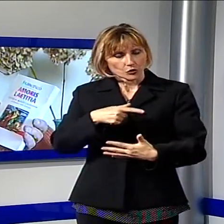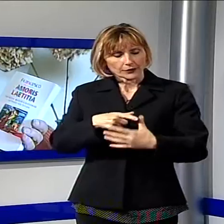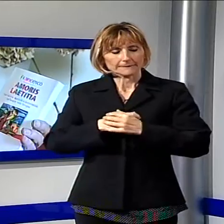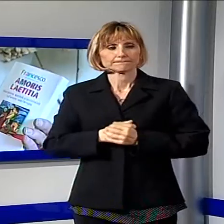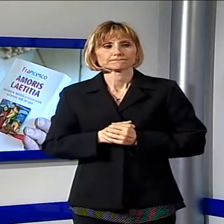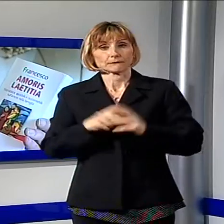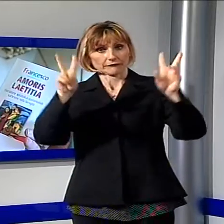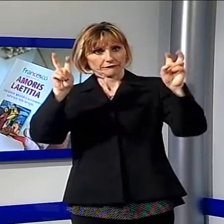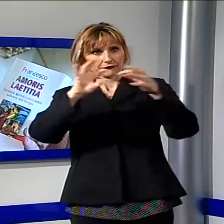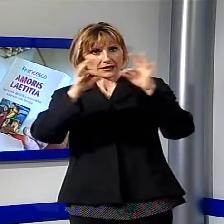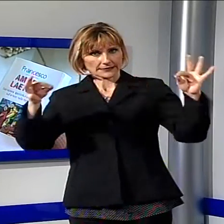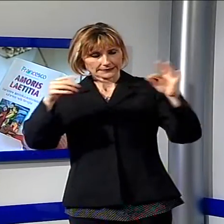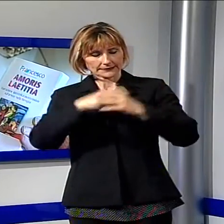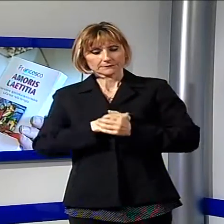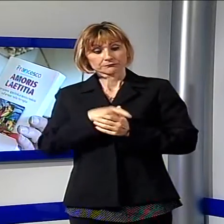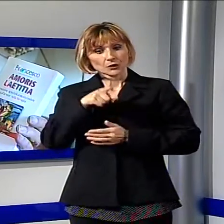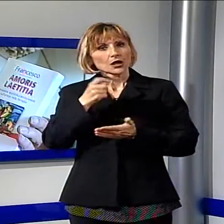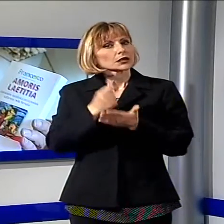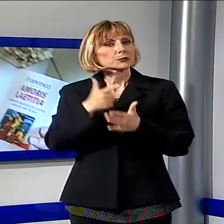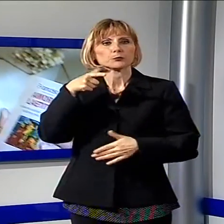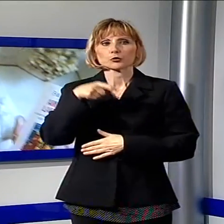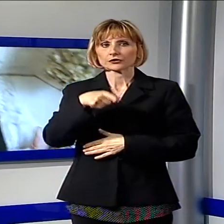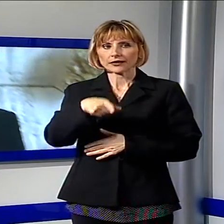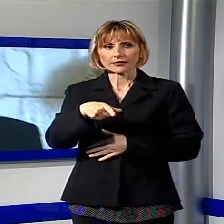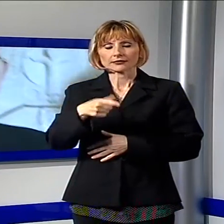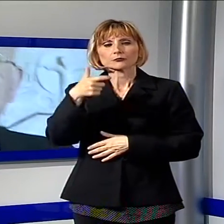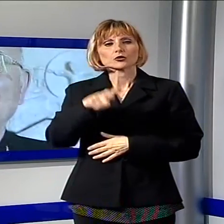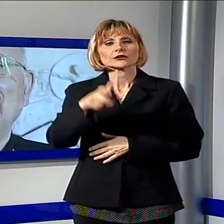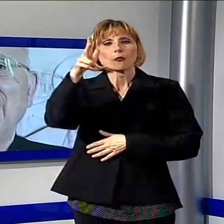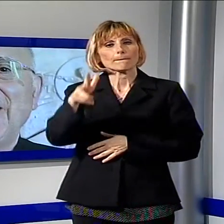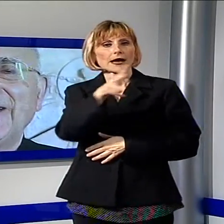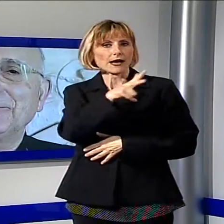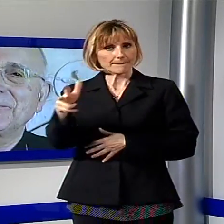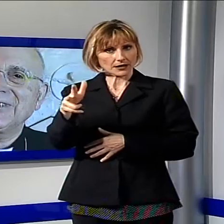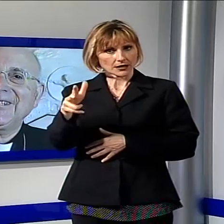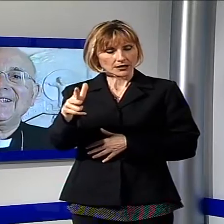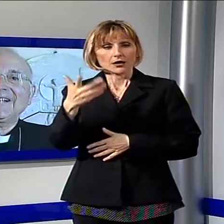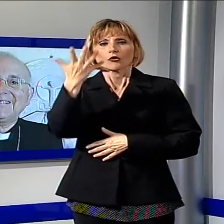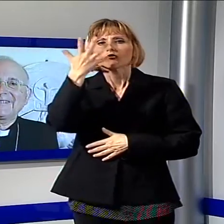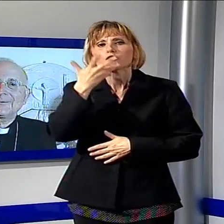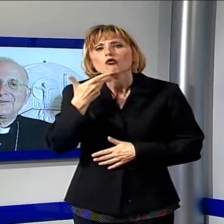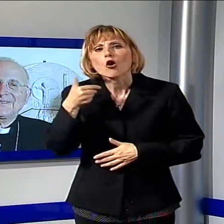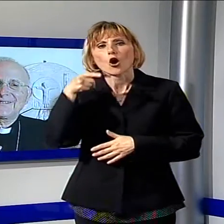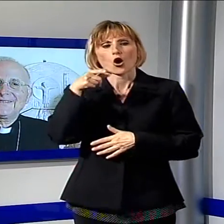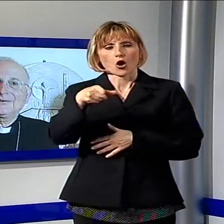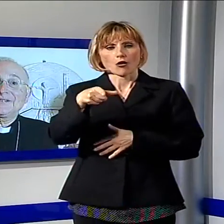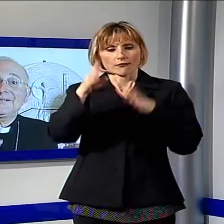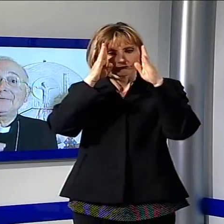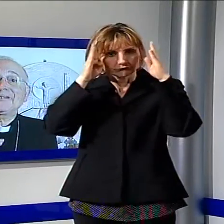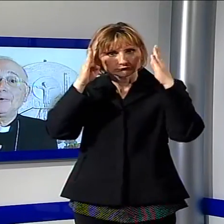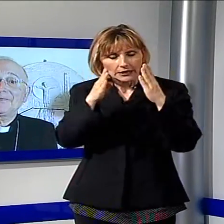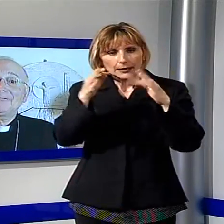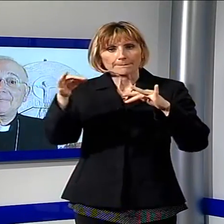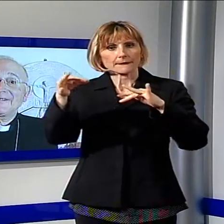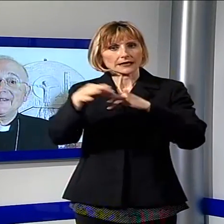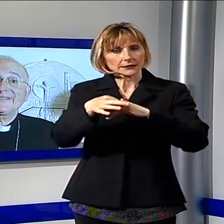Questo è importante perché il Papa invita a tenere in grande considerazione il